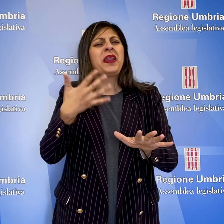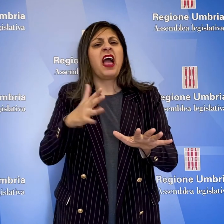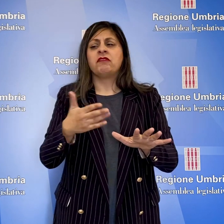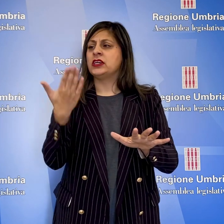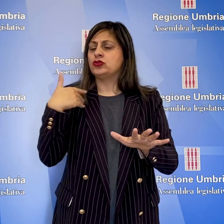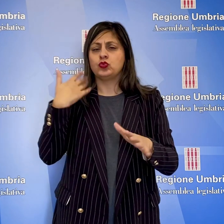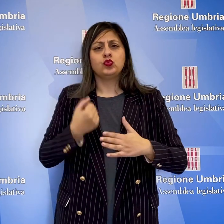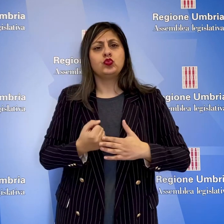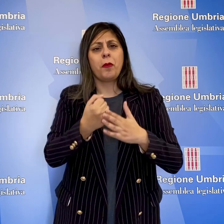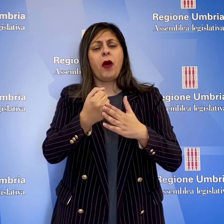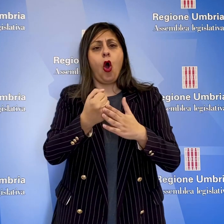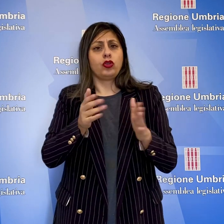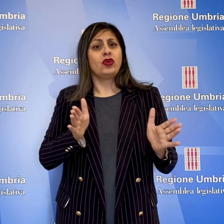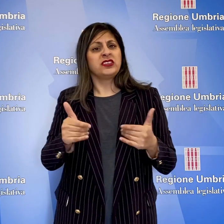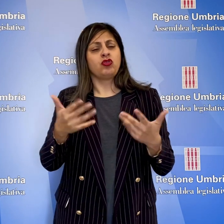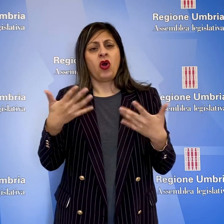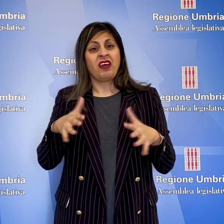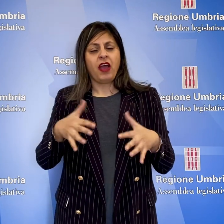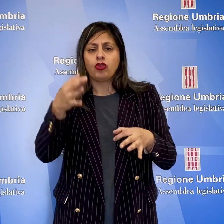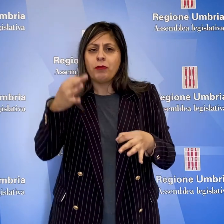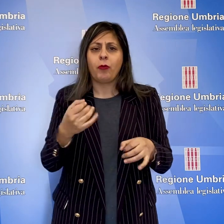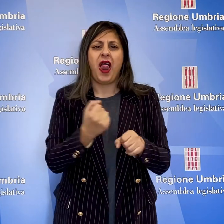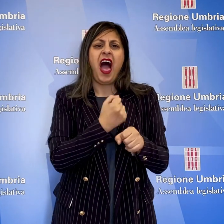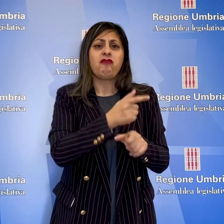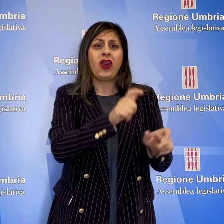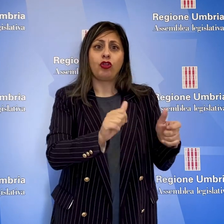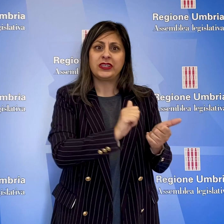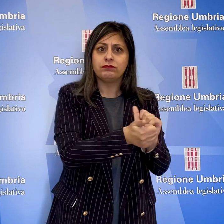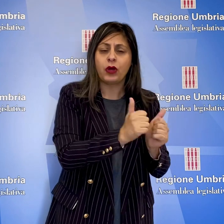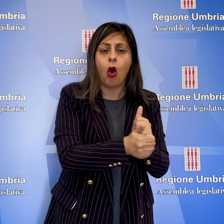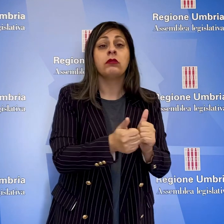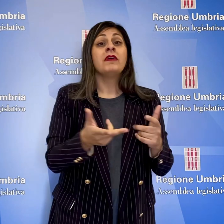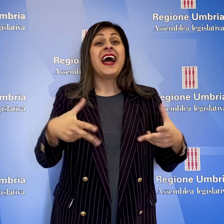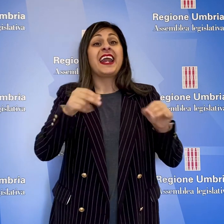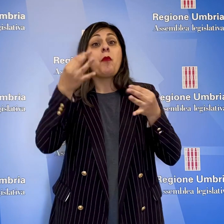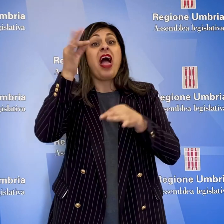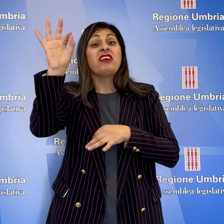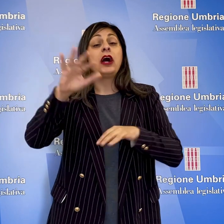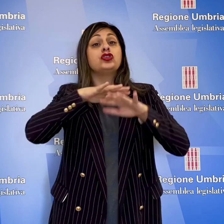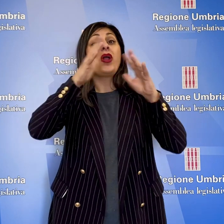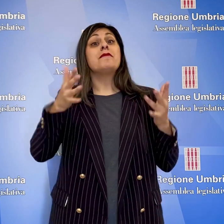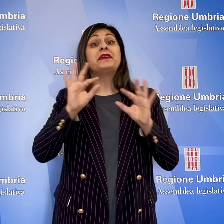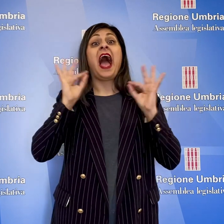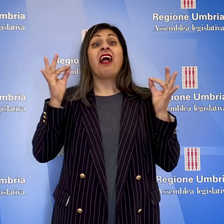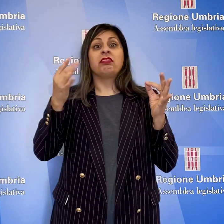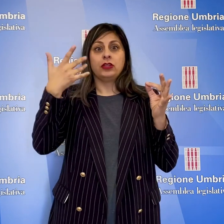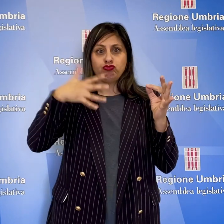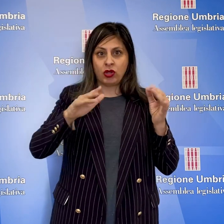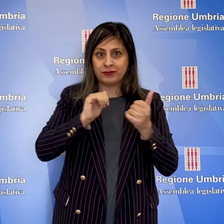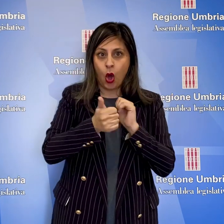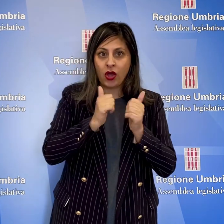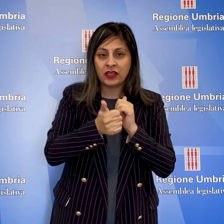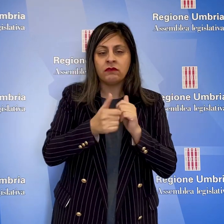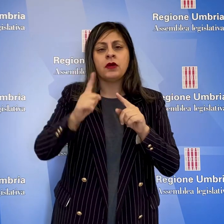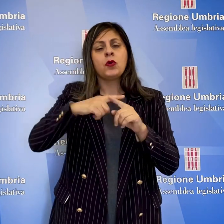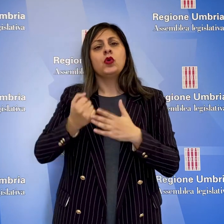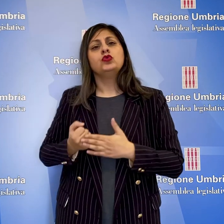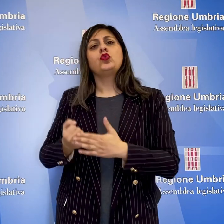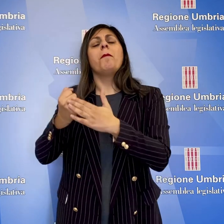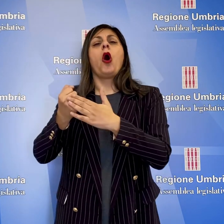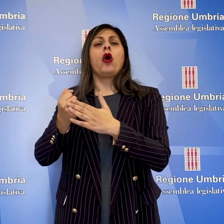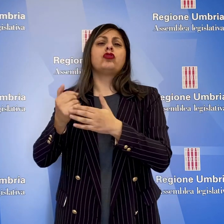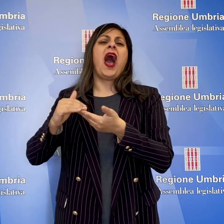previsto importanti sostegni per il settore, verso i lavoratori dello sport, la riqualificazione dell'impiantistica sportiva e il